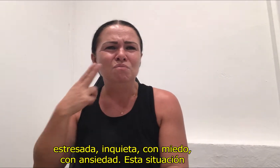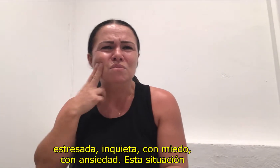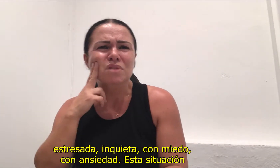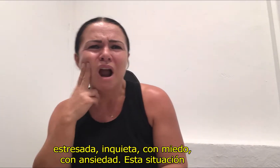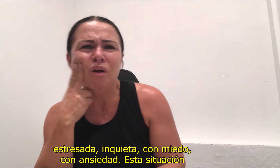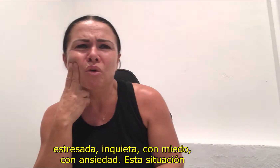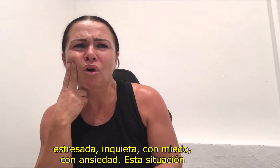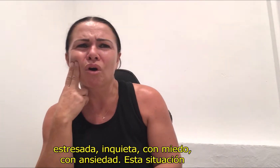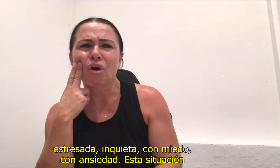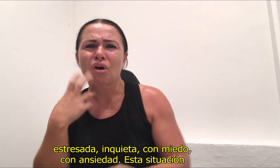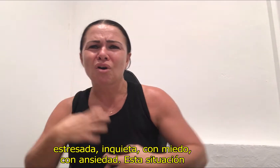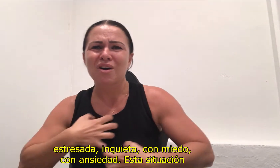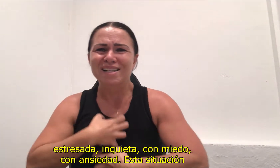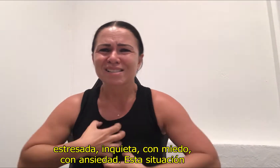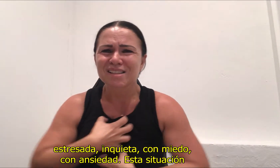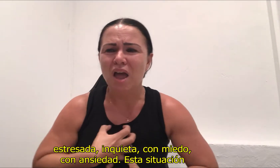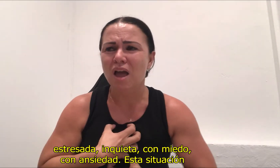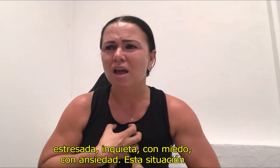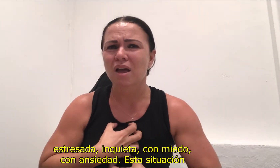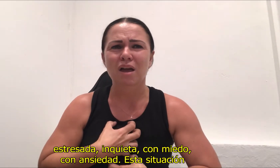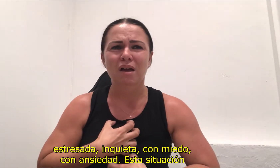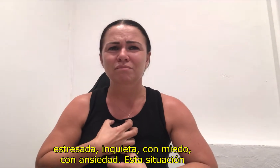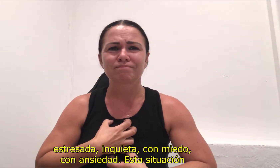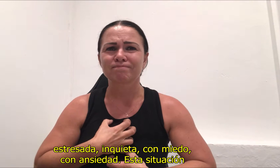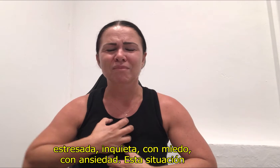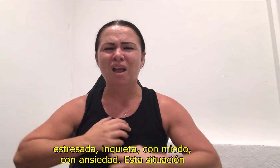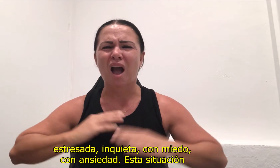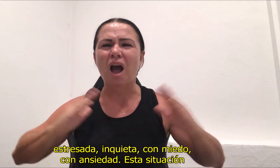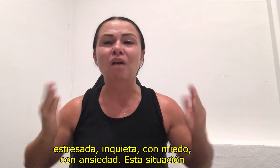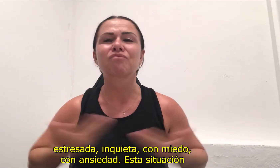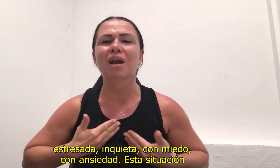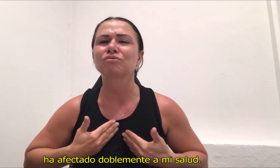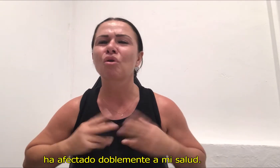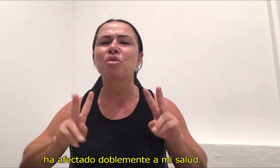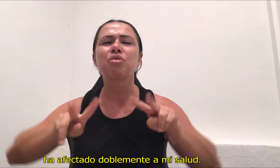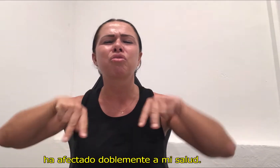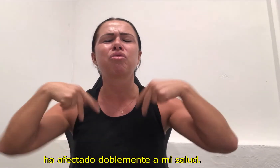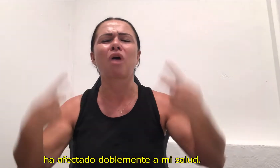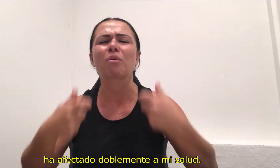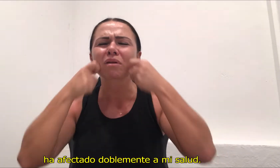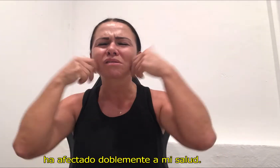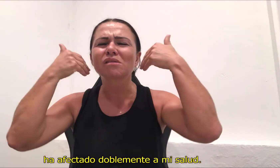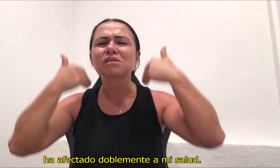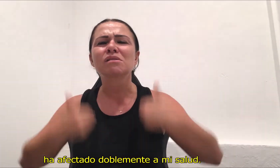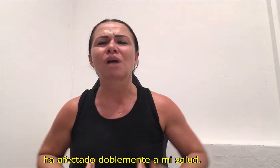miedo, con ansiedad. Esta situación ha afectado doblemente a mi salud.